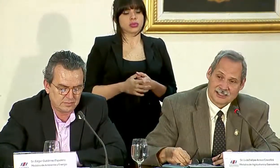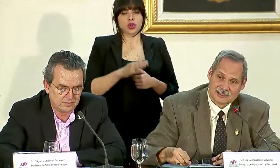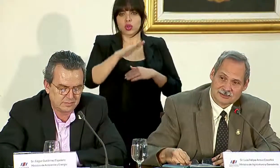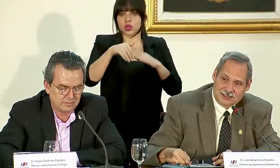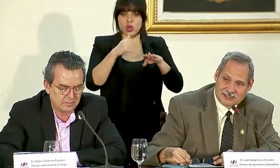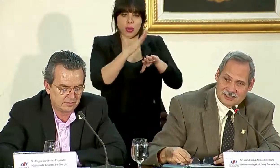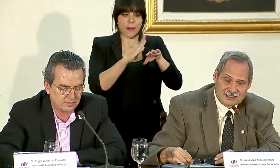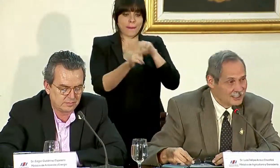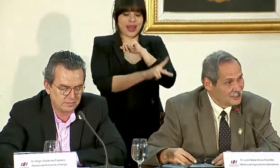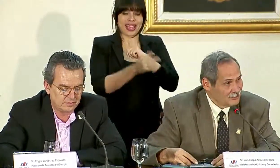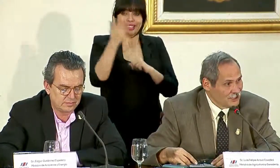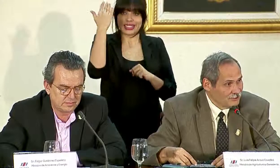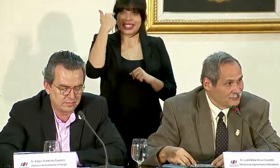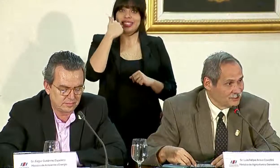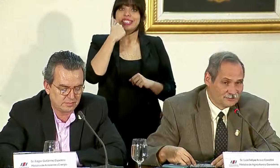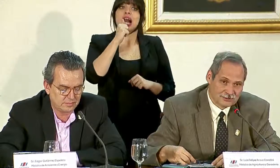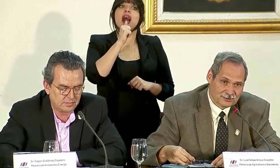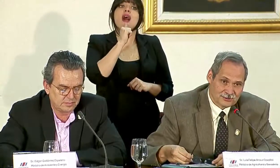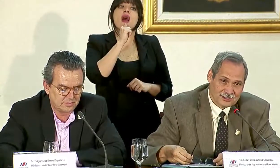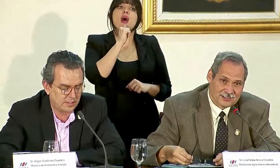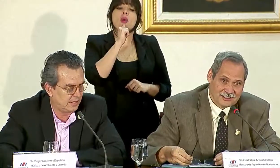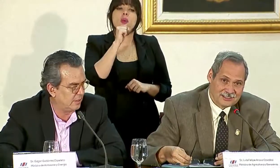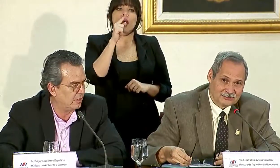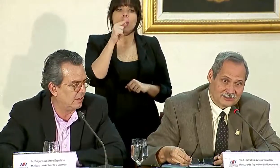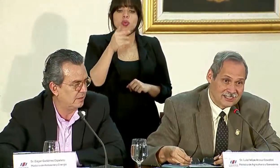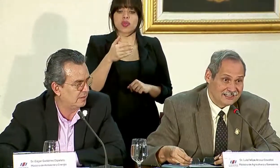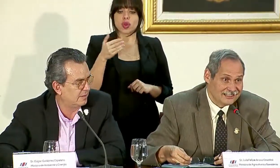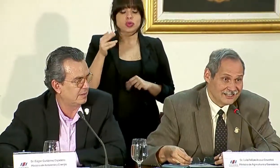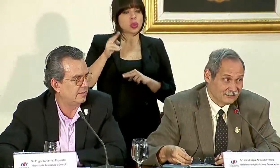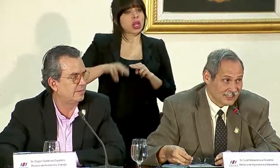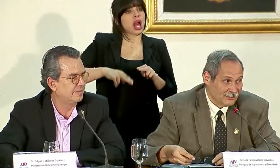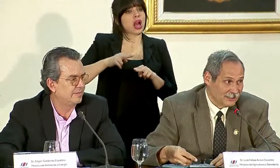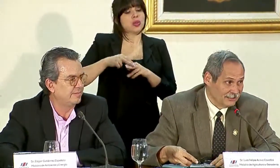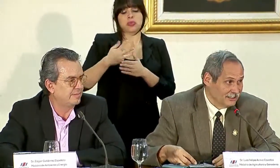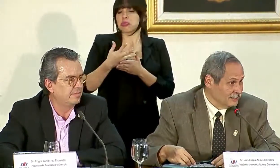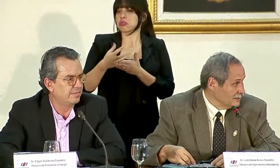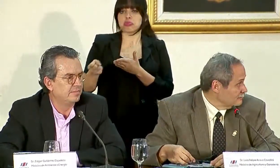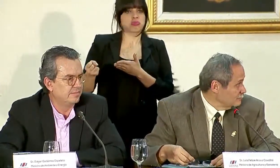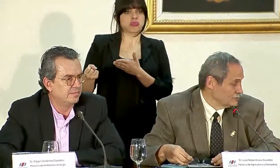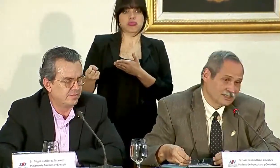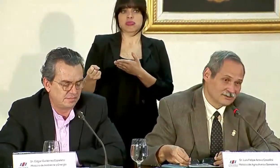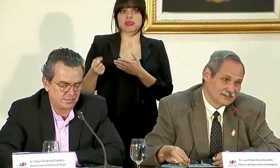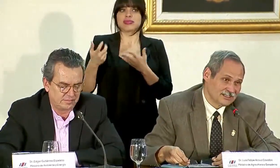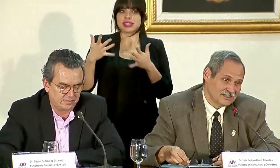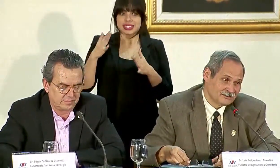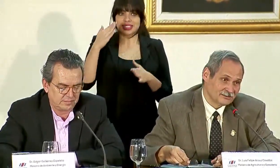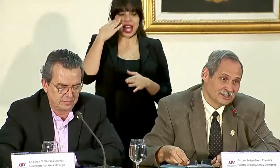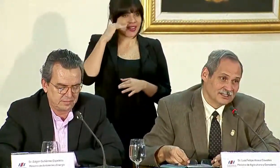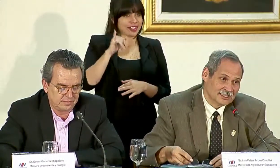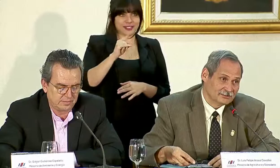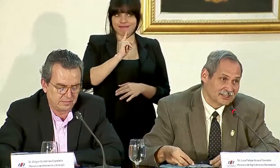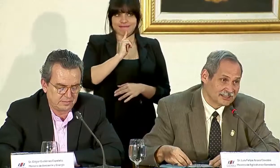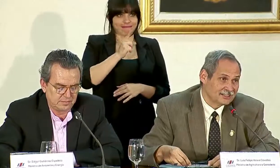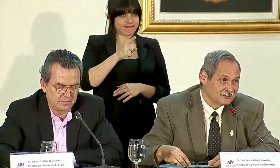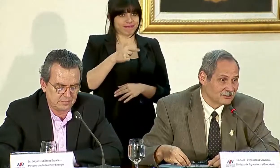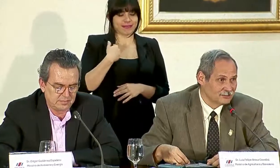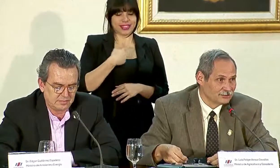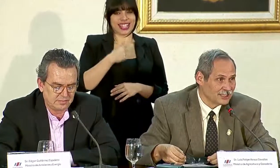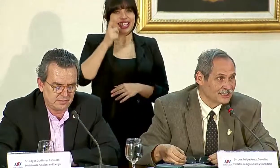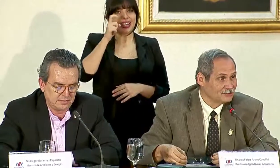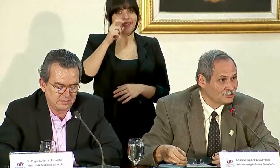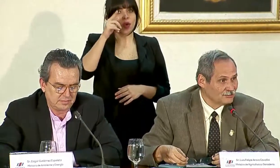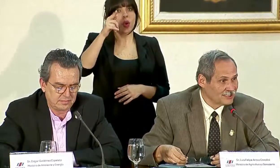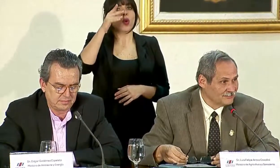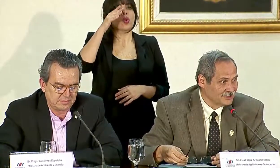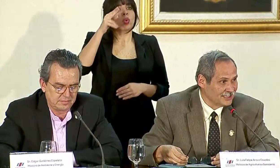país, antes nos decían que el agua era un recurso natural inagotable, ya sabemos que eso no es cierto, tenemos que entrar en una